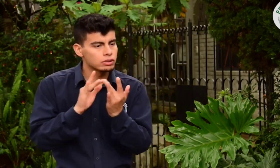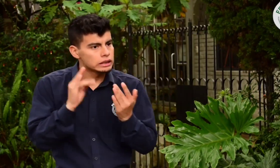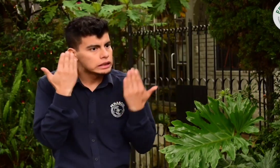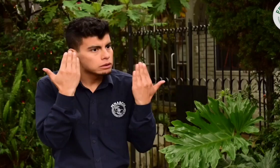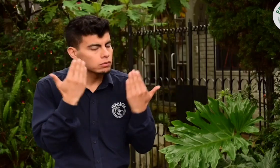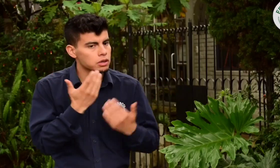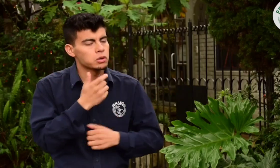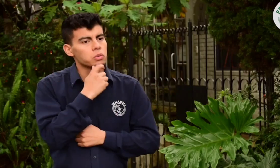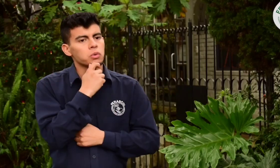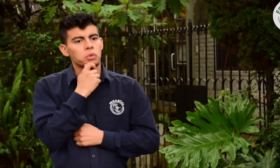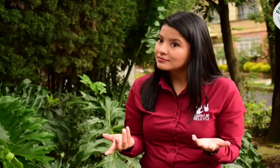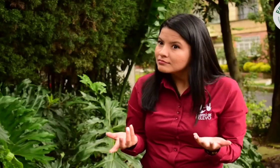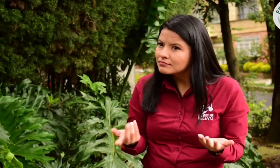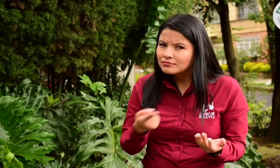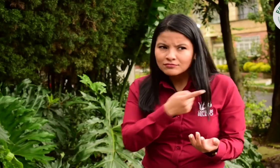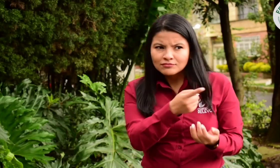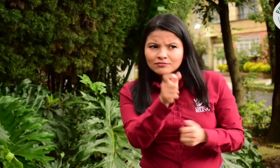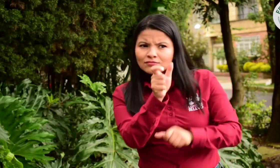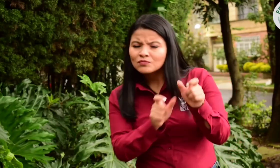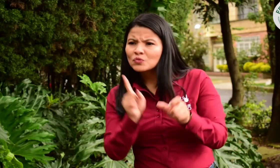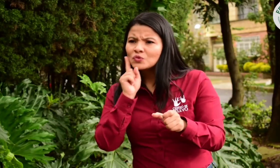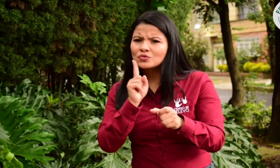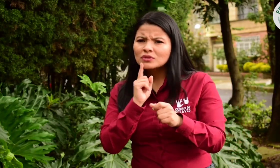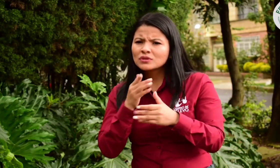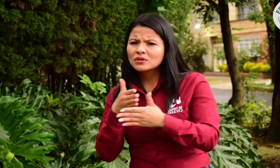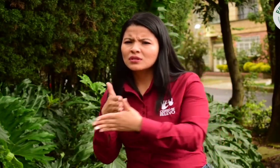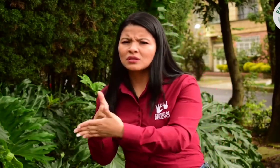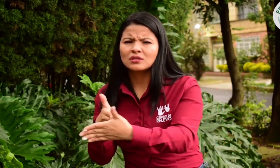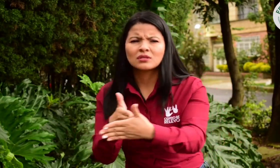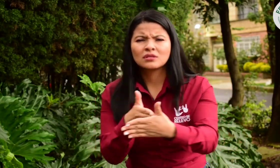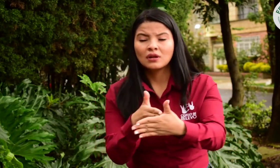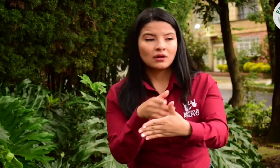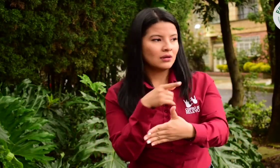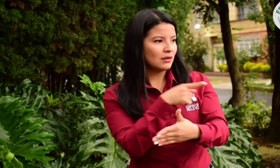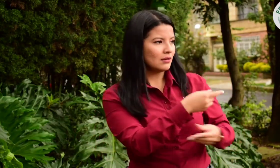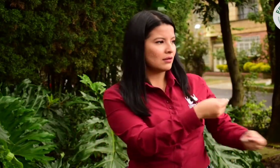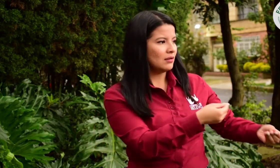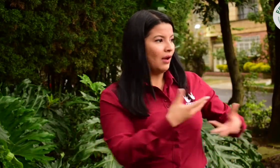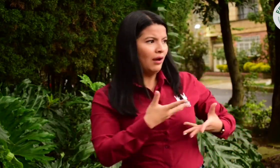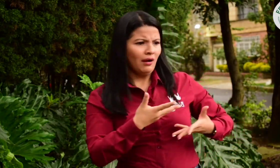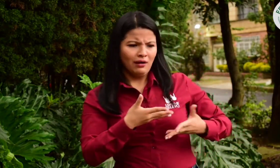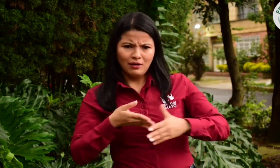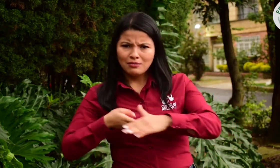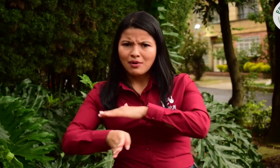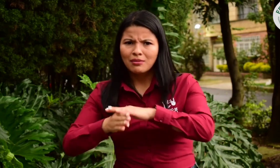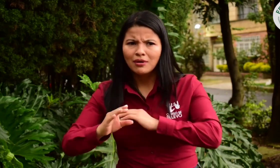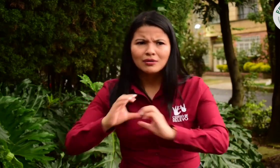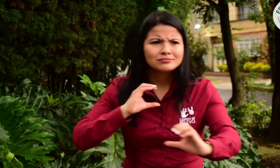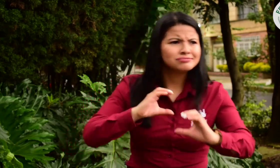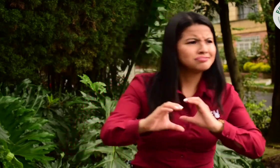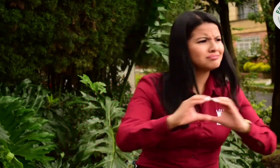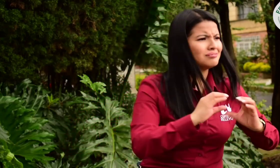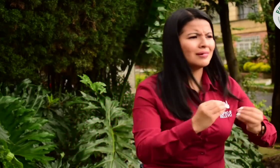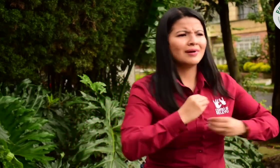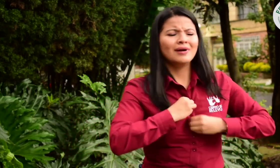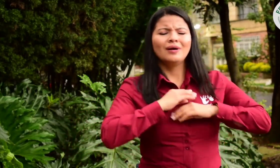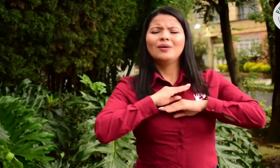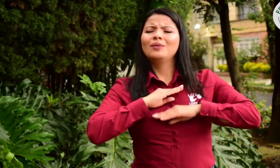con mis papás. Sí, las personas sordas encontramos barreras, pero esta facilidad contribuye a que podamos acceder a la comunicación aportando así a nuestro